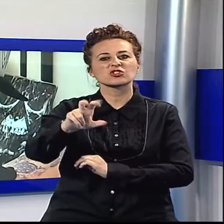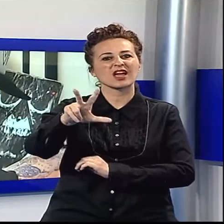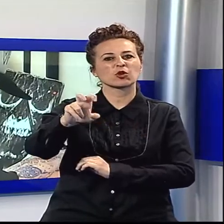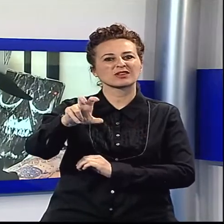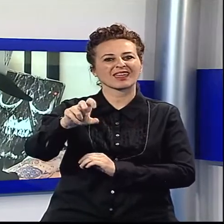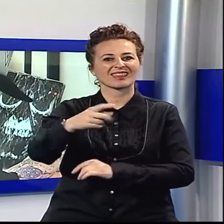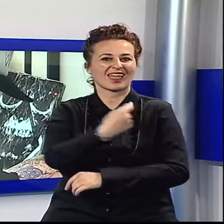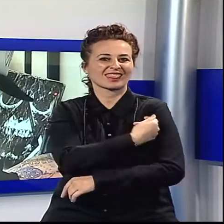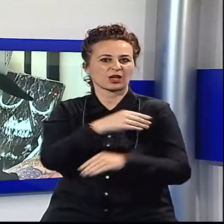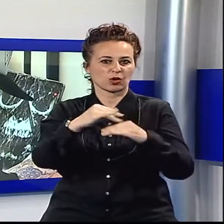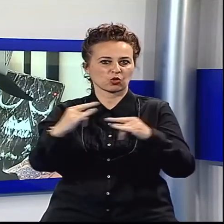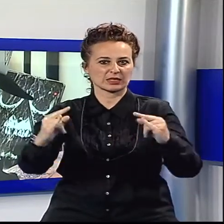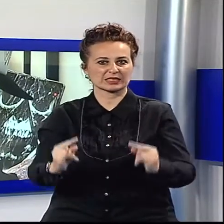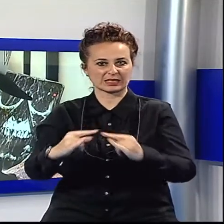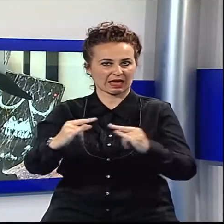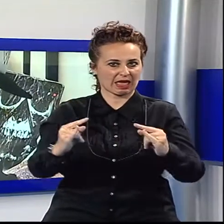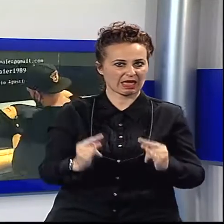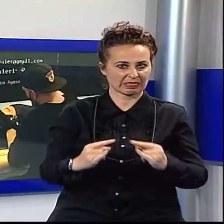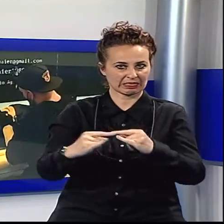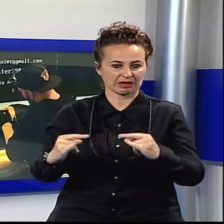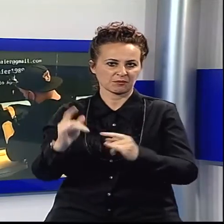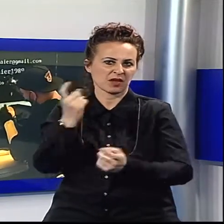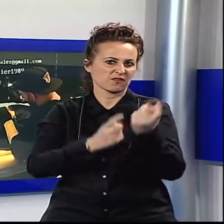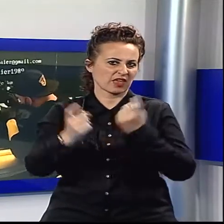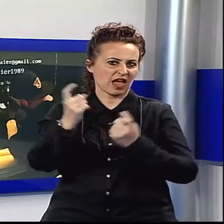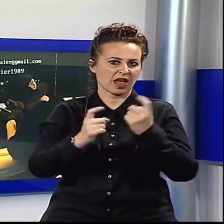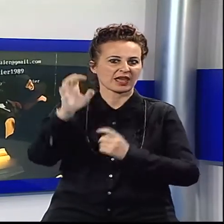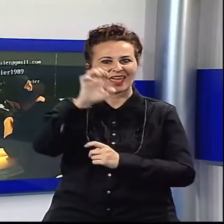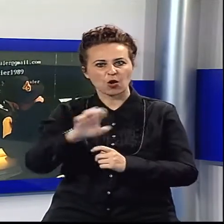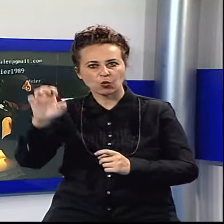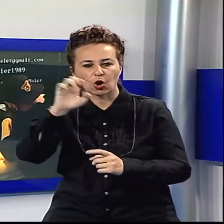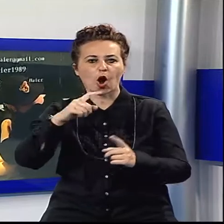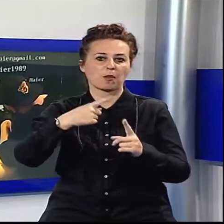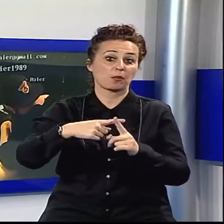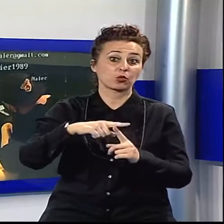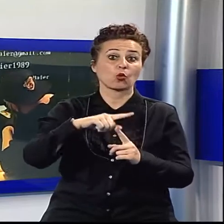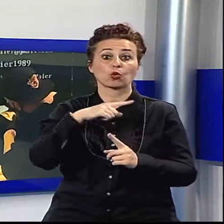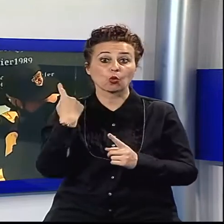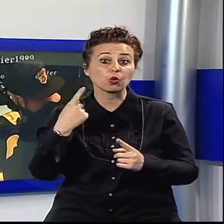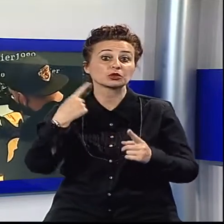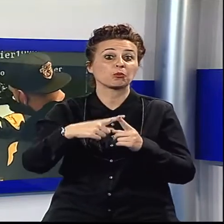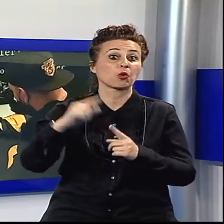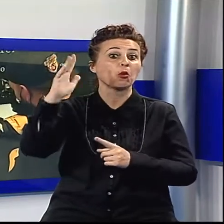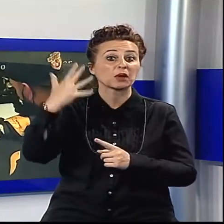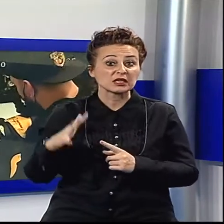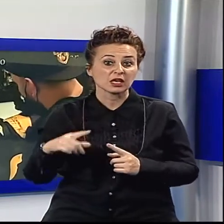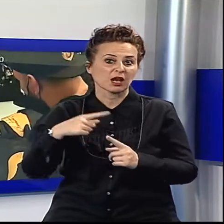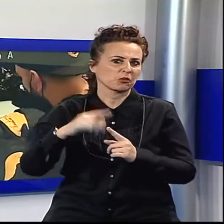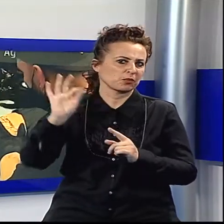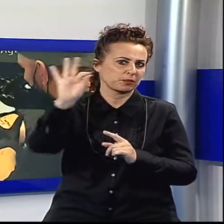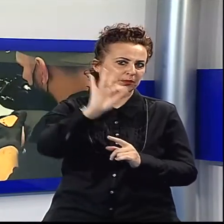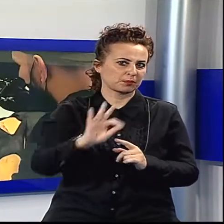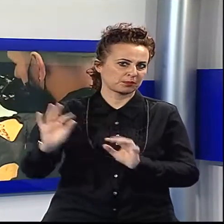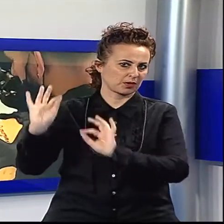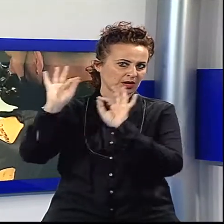italiane, oltre che dalla Svizzera, Germania, Portogallo, Regno Unito, Ucraina, Russia, Brasile e Stati Uniti. Ovviamente